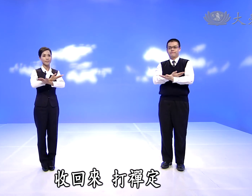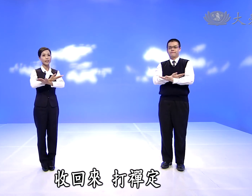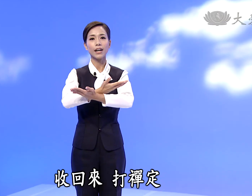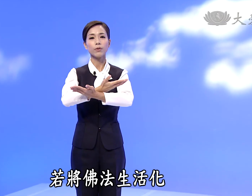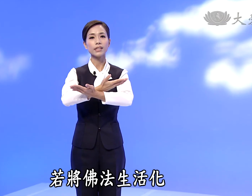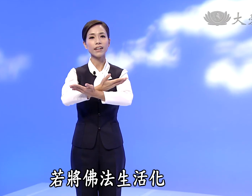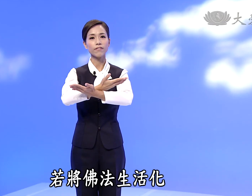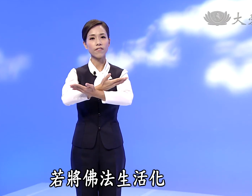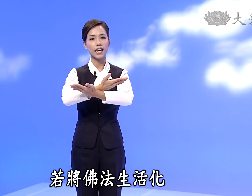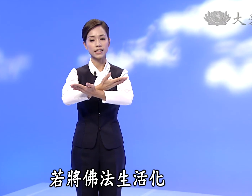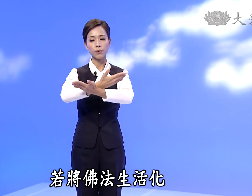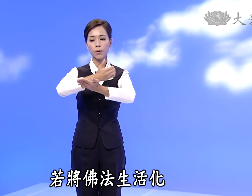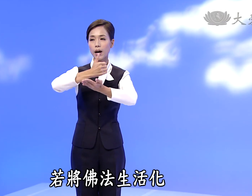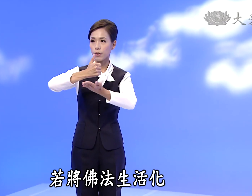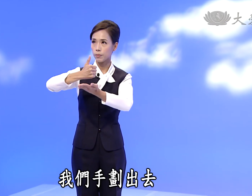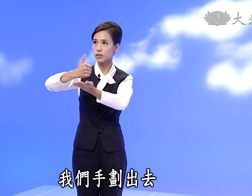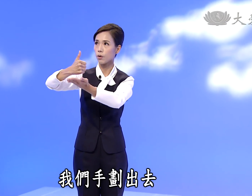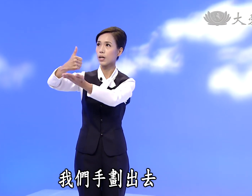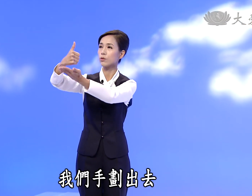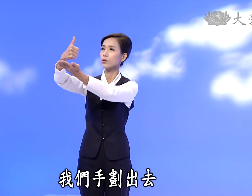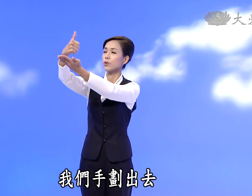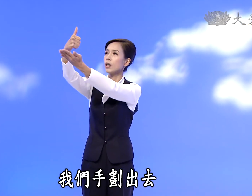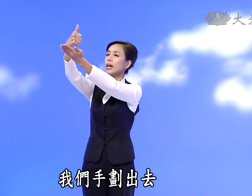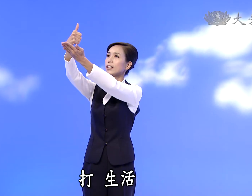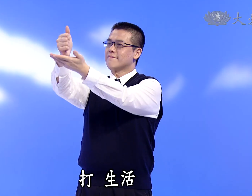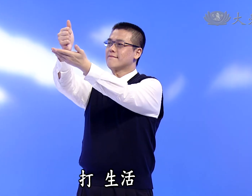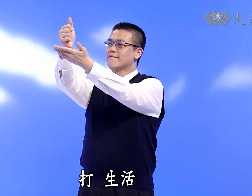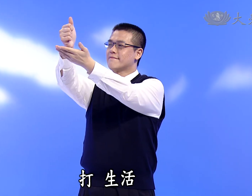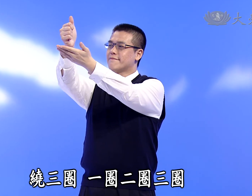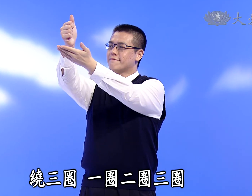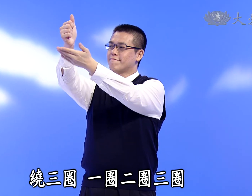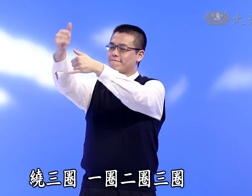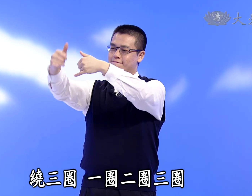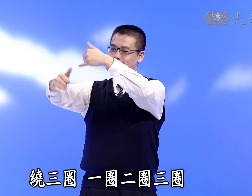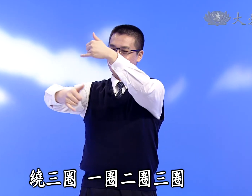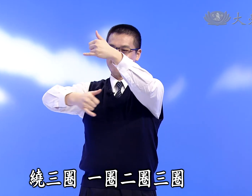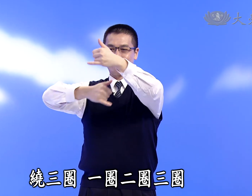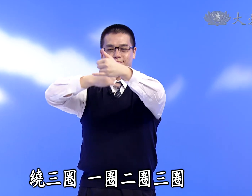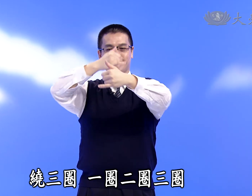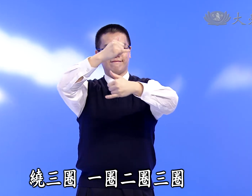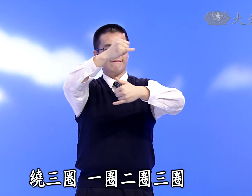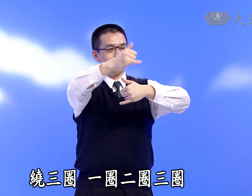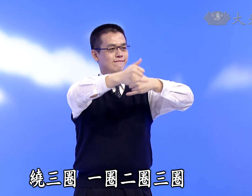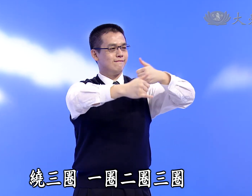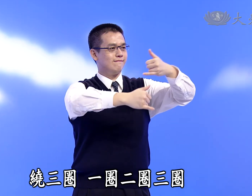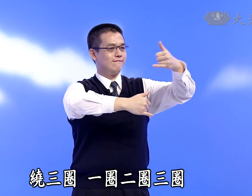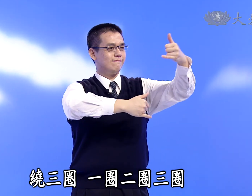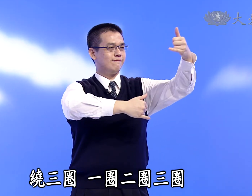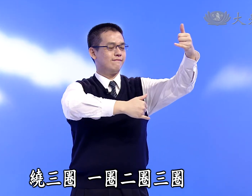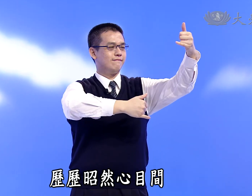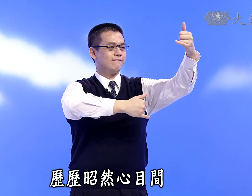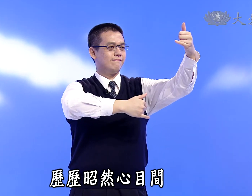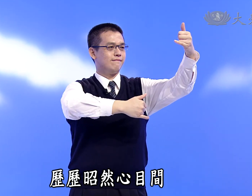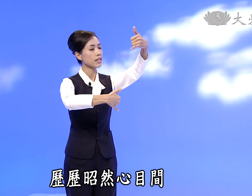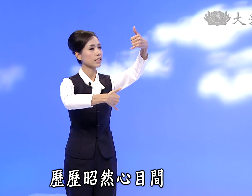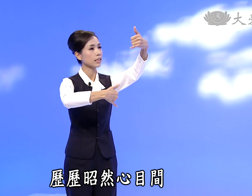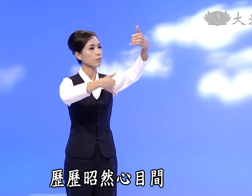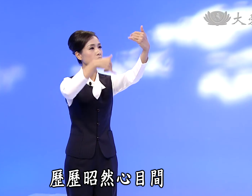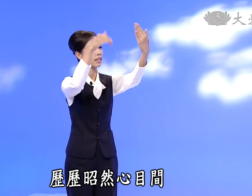若将佛法生活化我们手画出去打生活绕三圈一圈 两圈 三圈历历焦然心目间